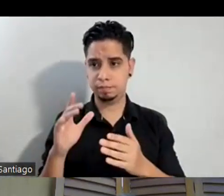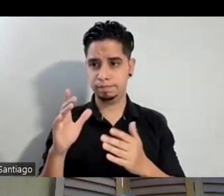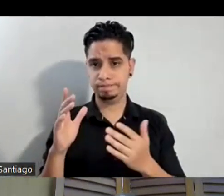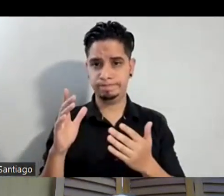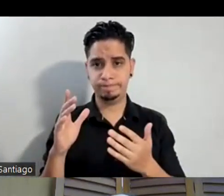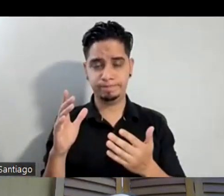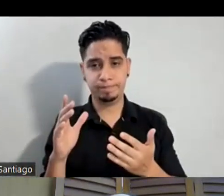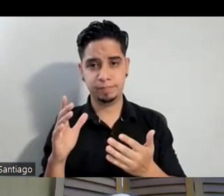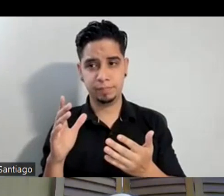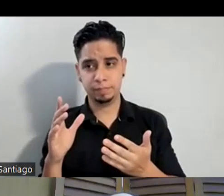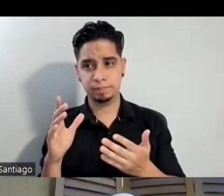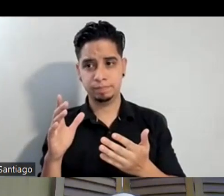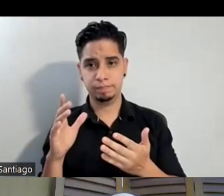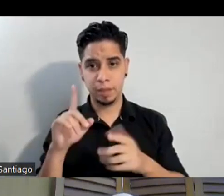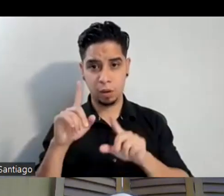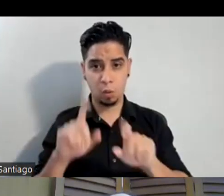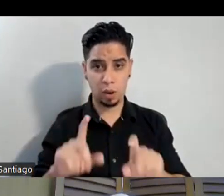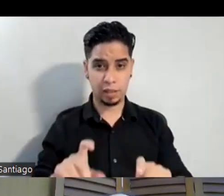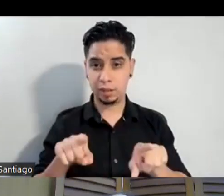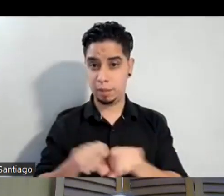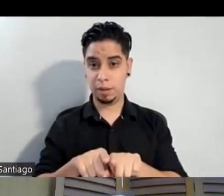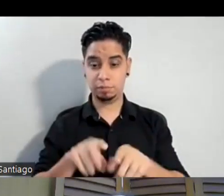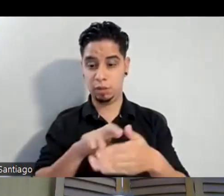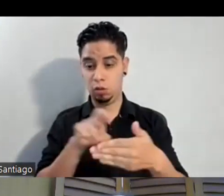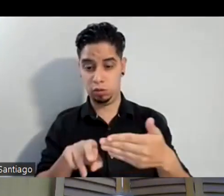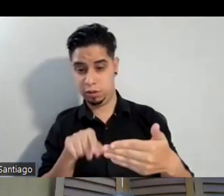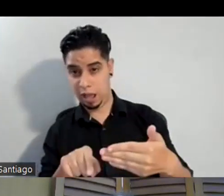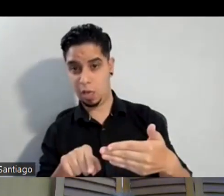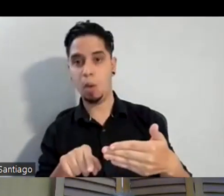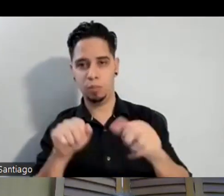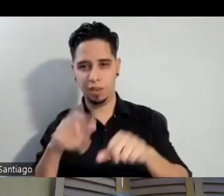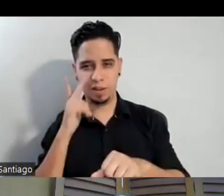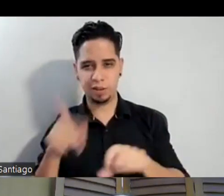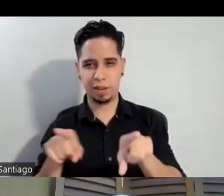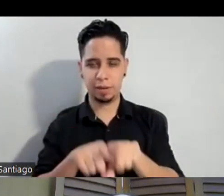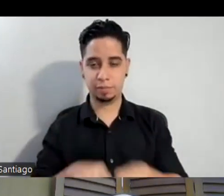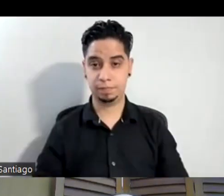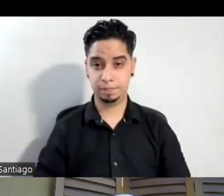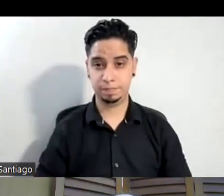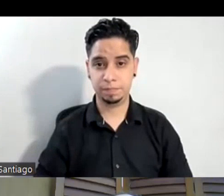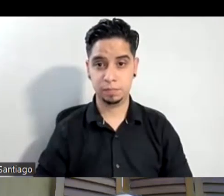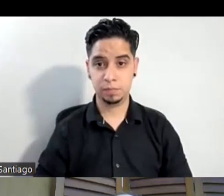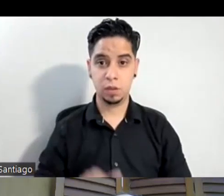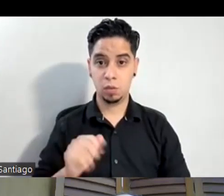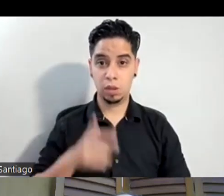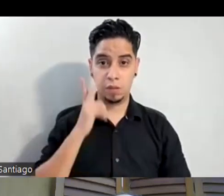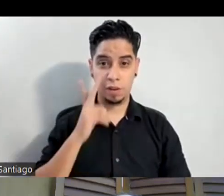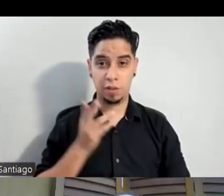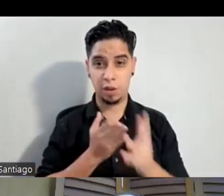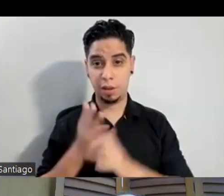los resultados, ¿verdad?, de las votaciones. Recuerde también que nos encuentran en Facebook. Estamos en Facebook